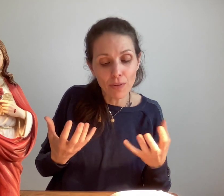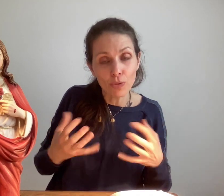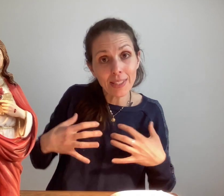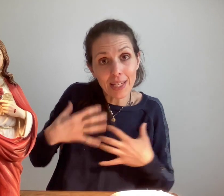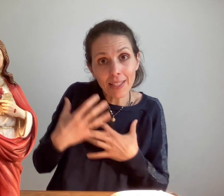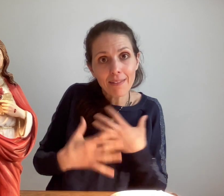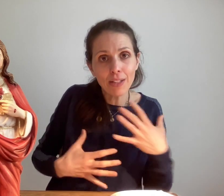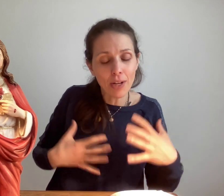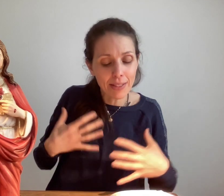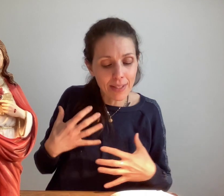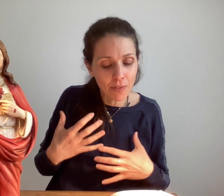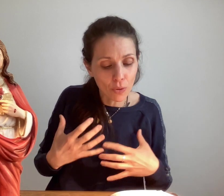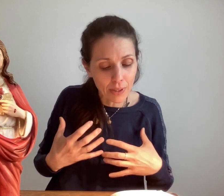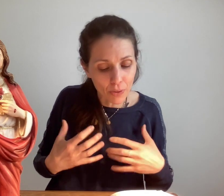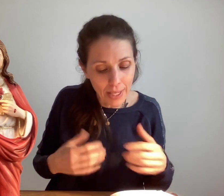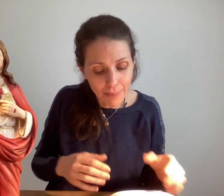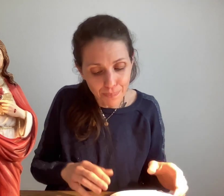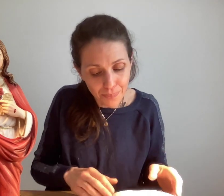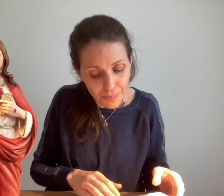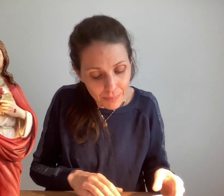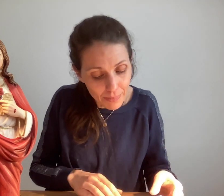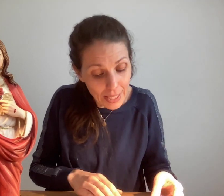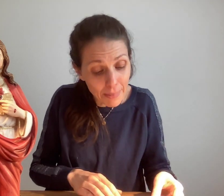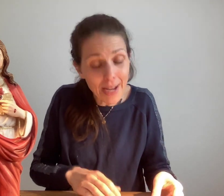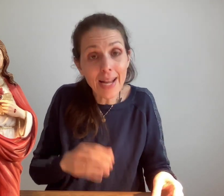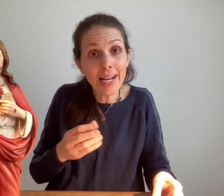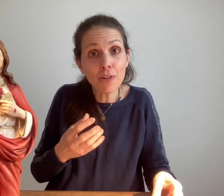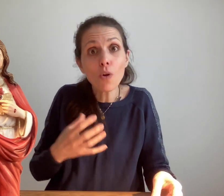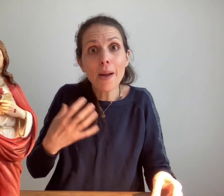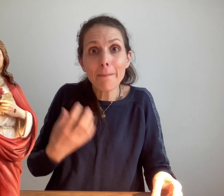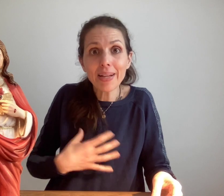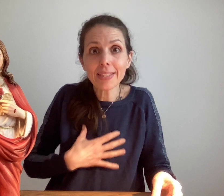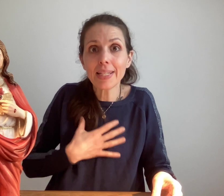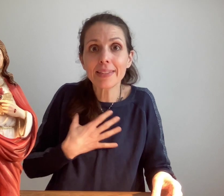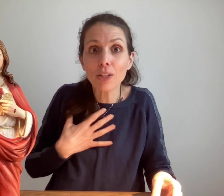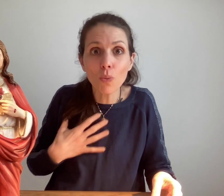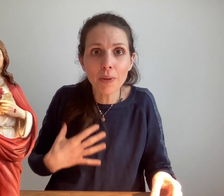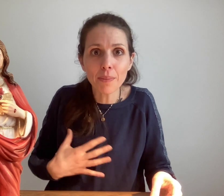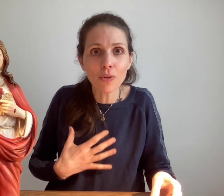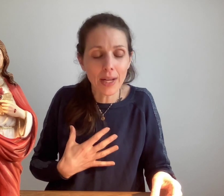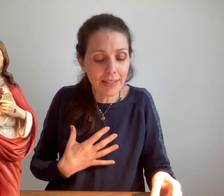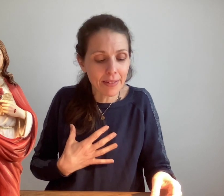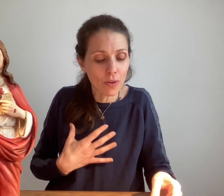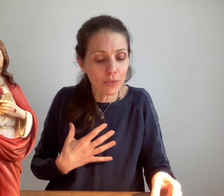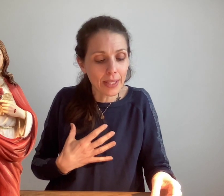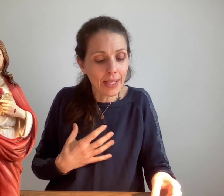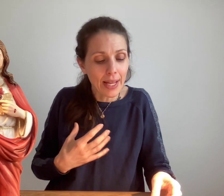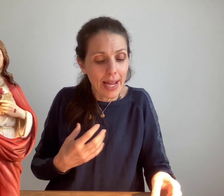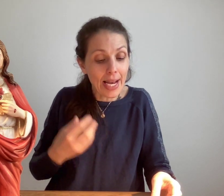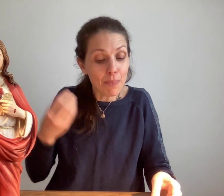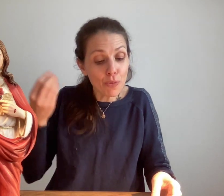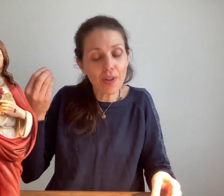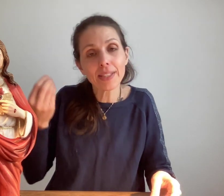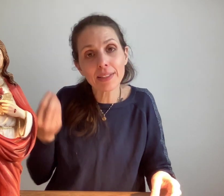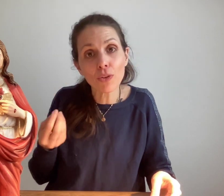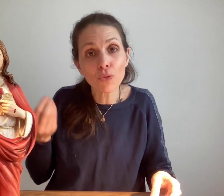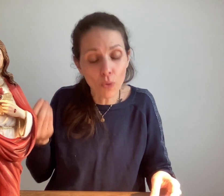volonté c'est le travail de la divine volonté en elle et bien elle a eu parce qu'elle était complètement dans la divine volonté elle a pu faire descendre son